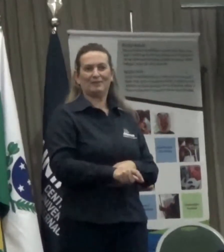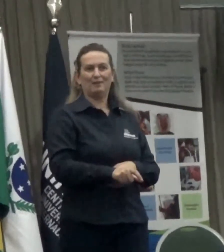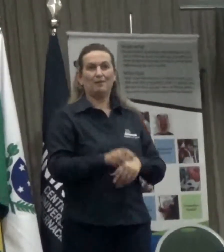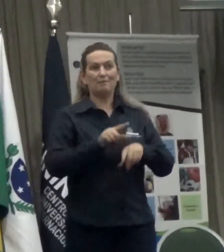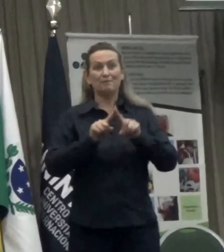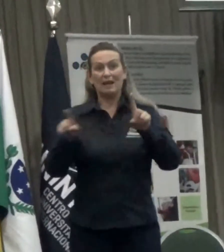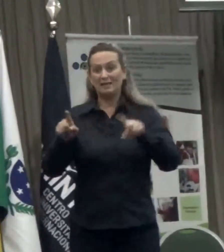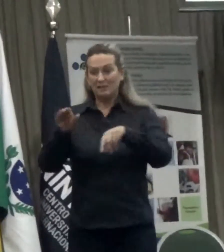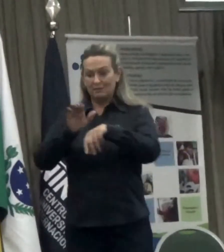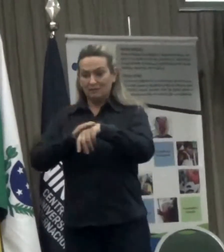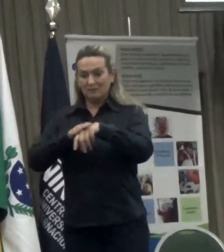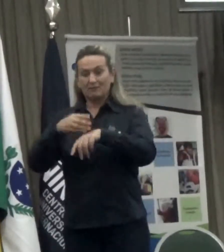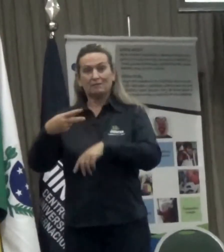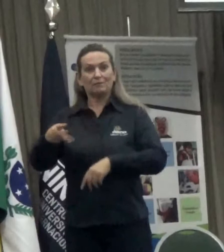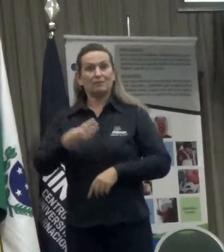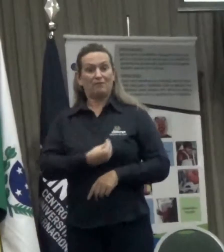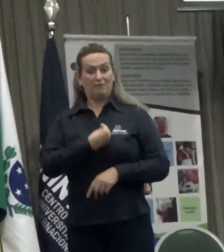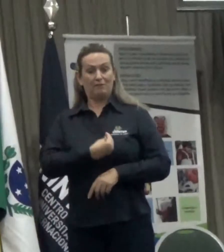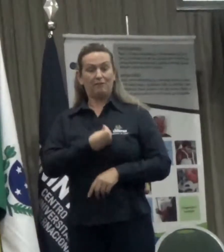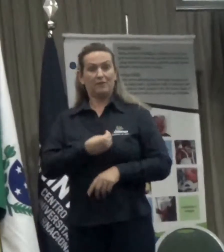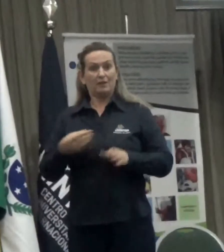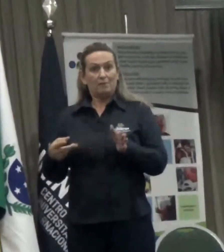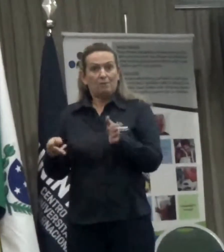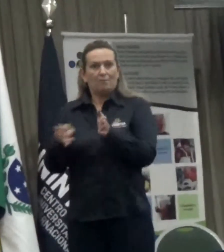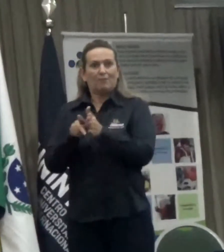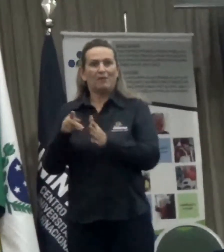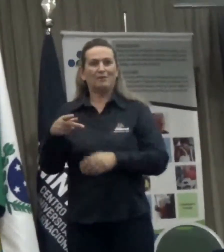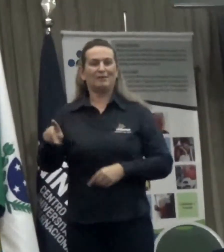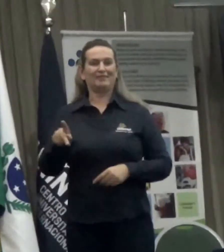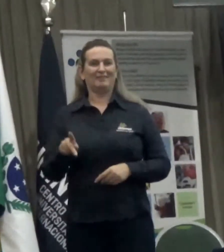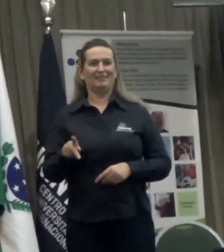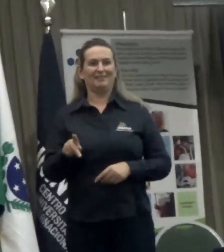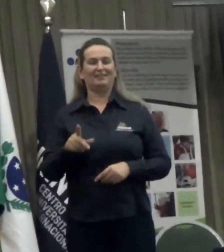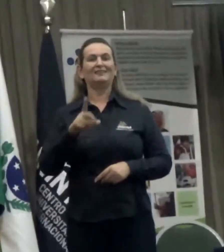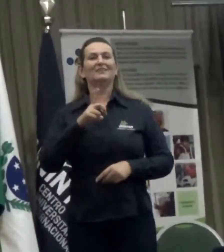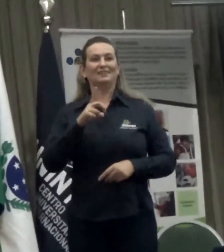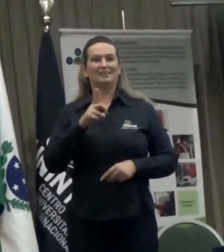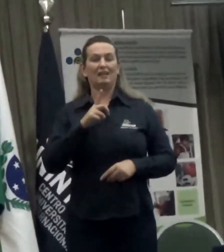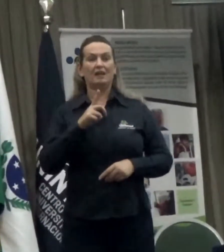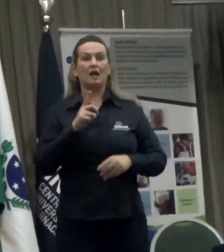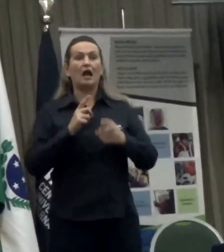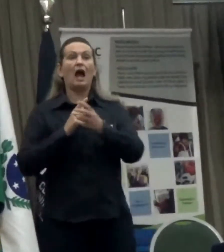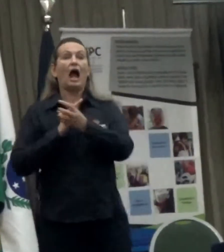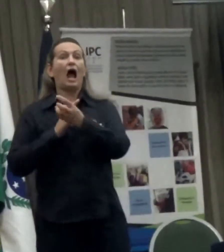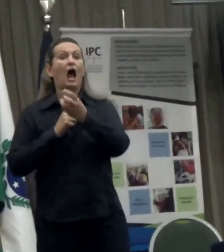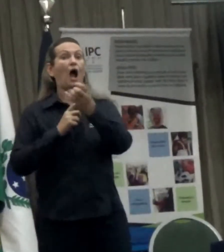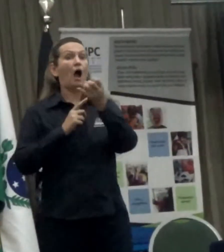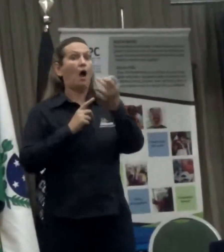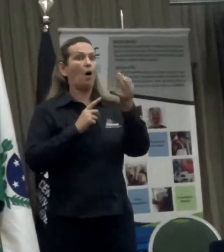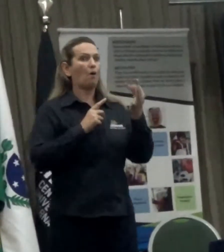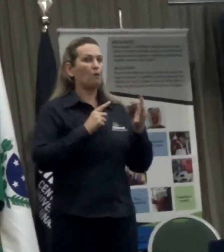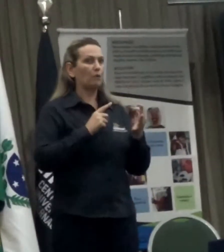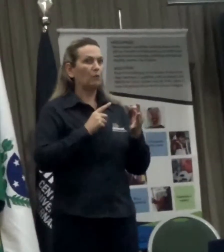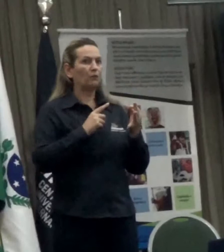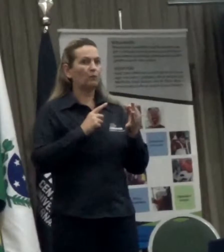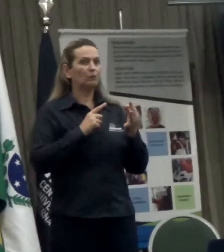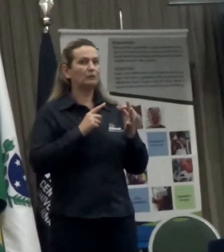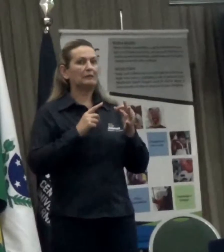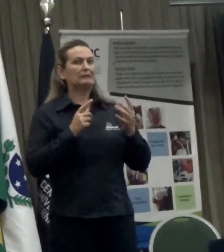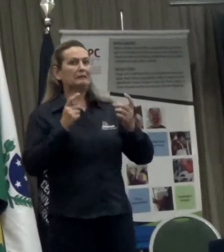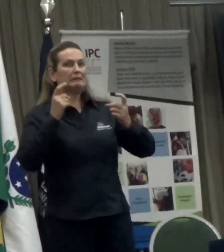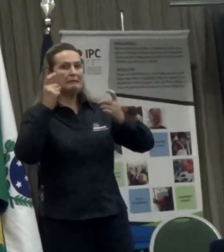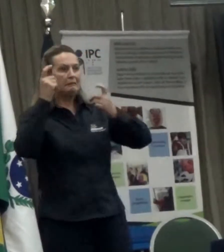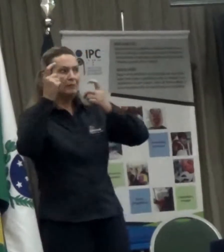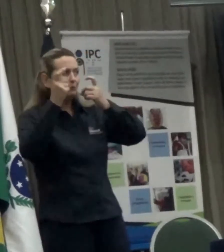dessas pessoas. Alguns pais estão preocupados, né? Porque, enfim... Bem...